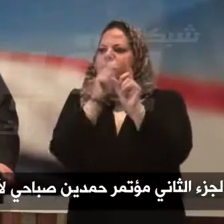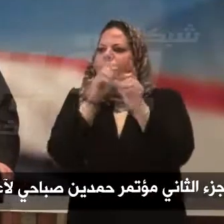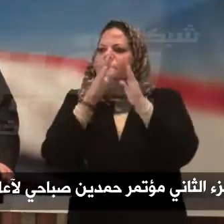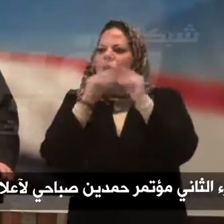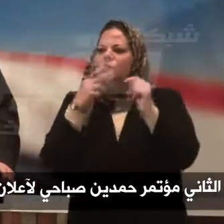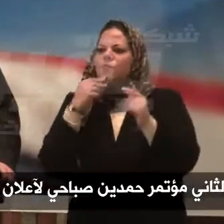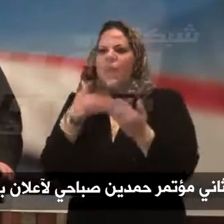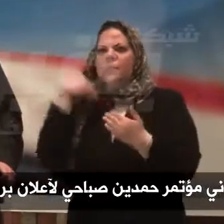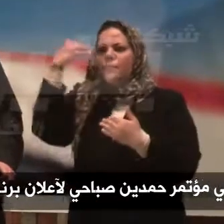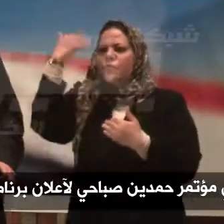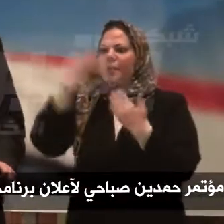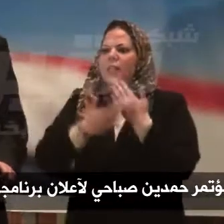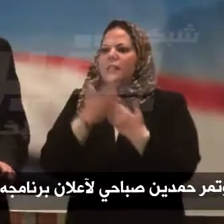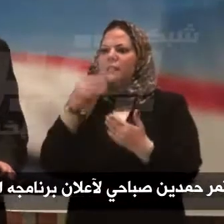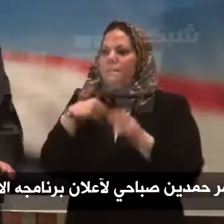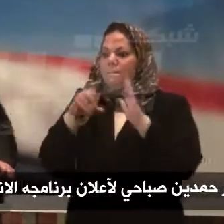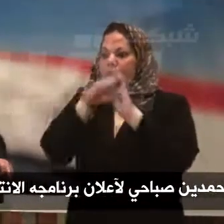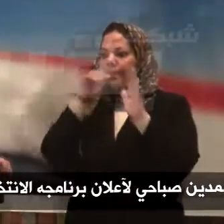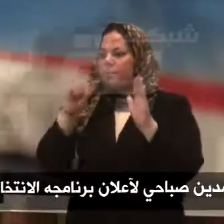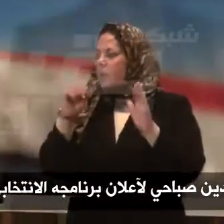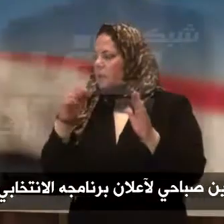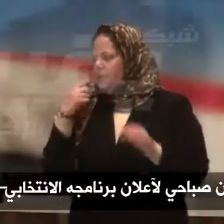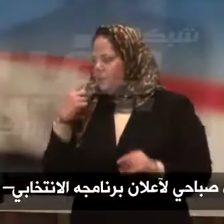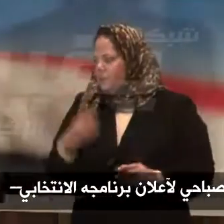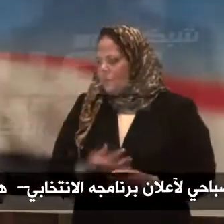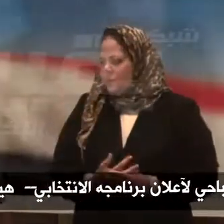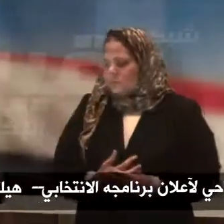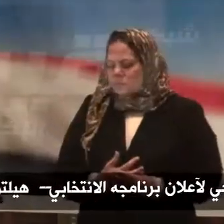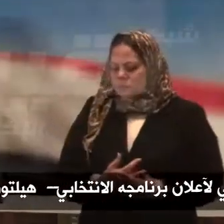في برنامجه استذركم